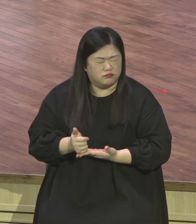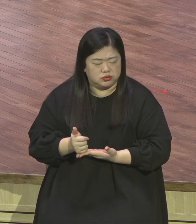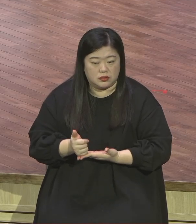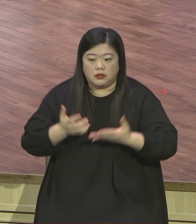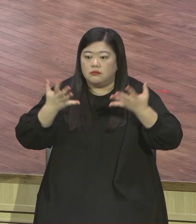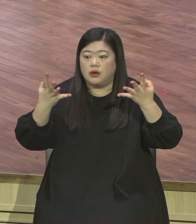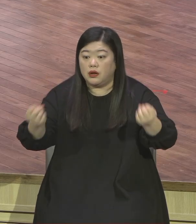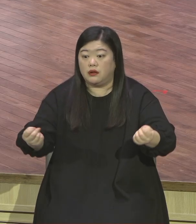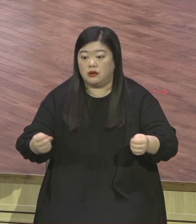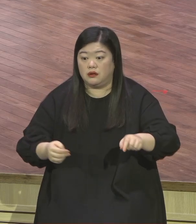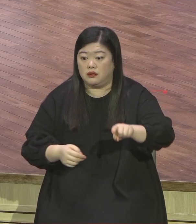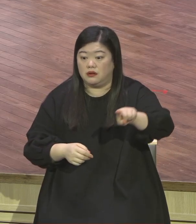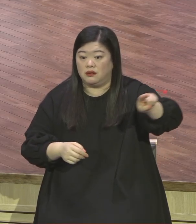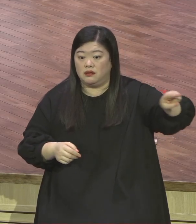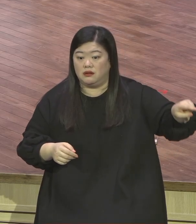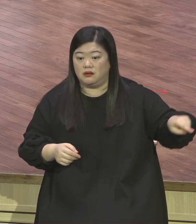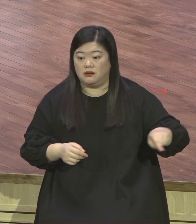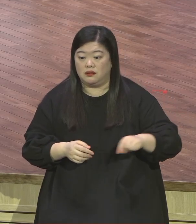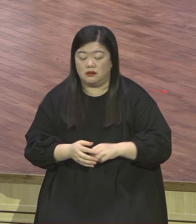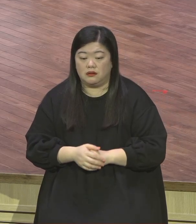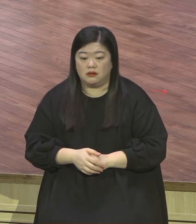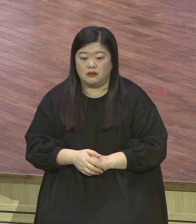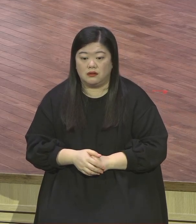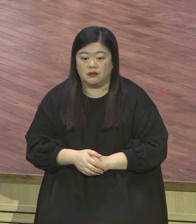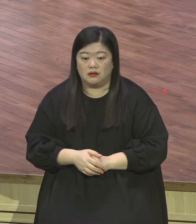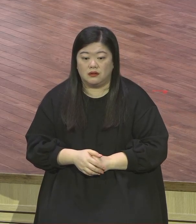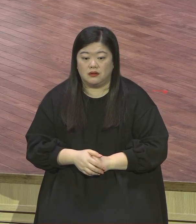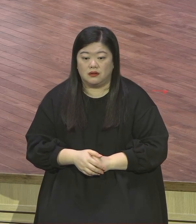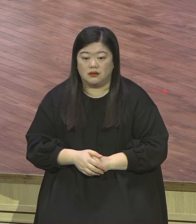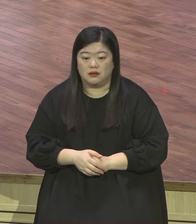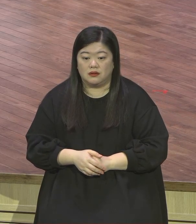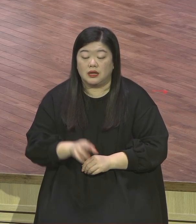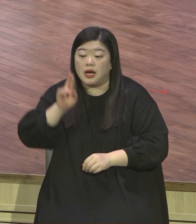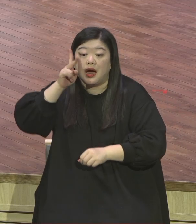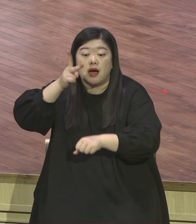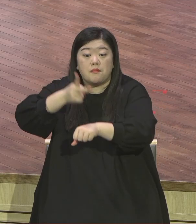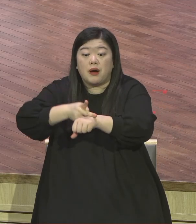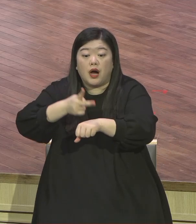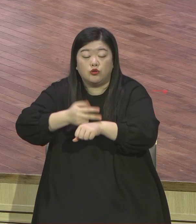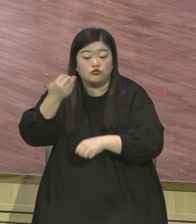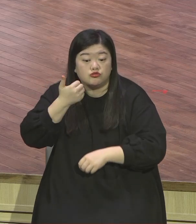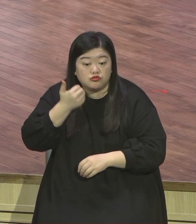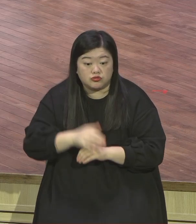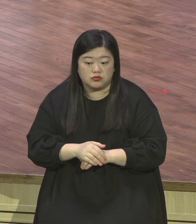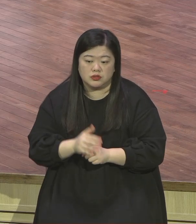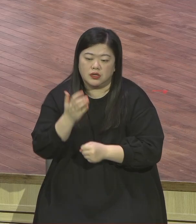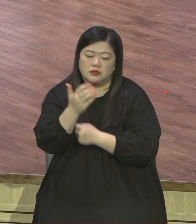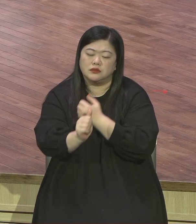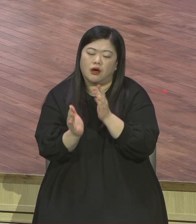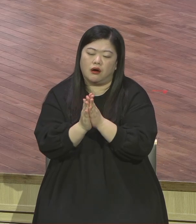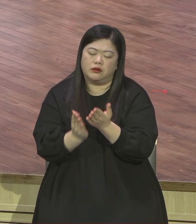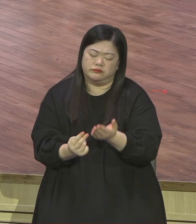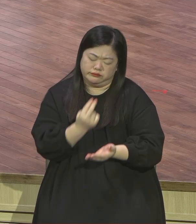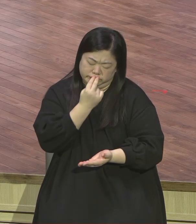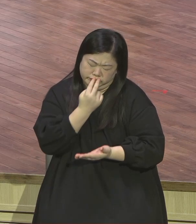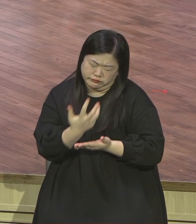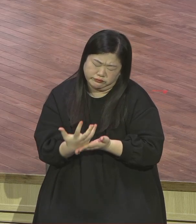가장 고성한데 이 바울이 누구요 율법의 대명사였어요 율법의